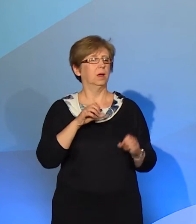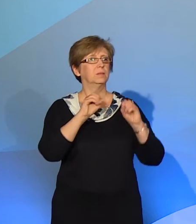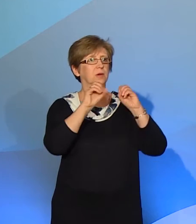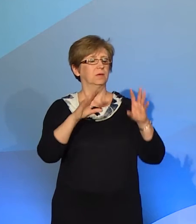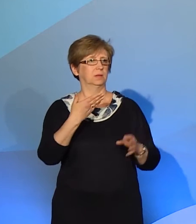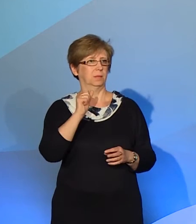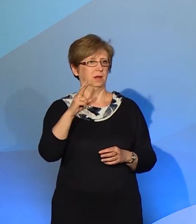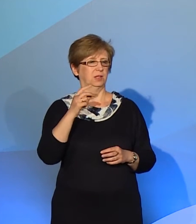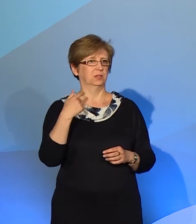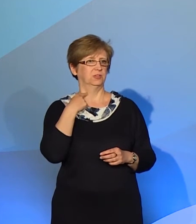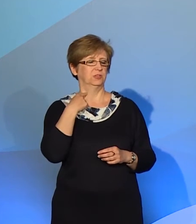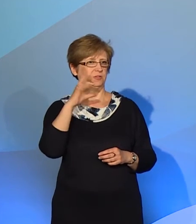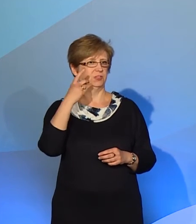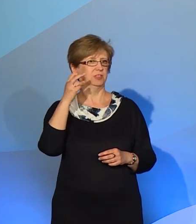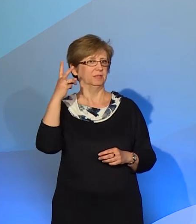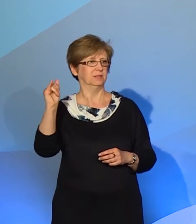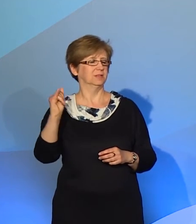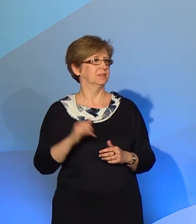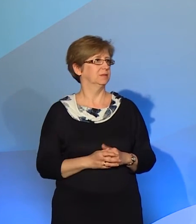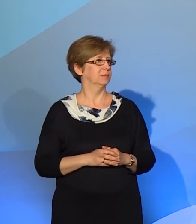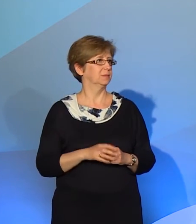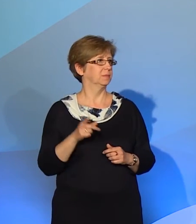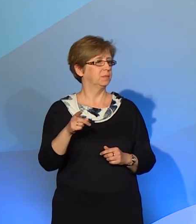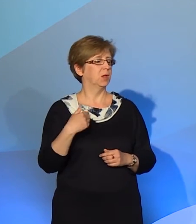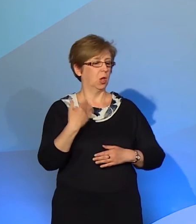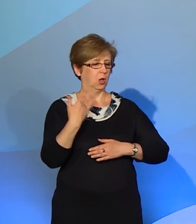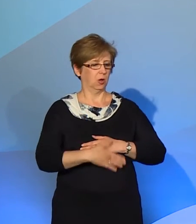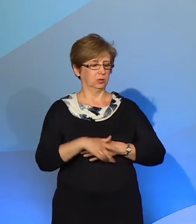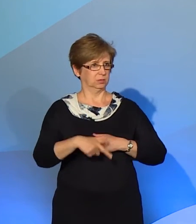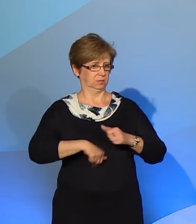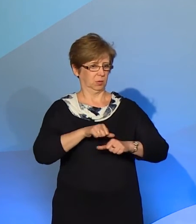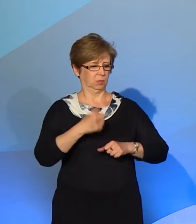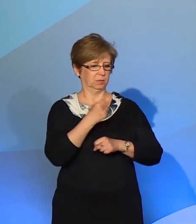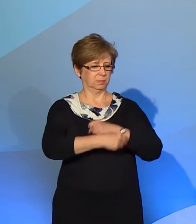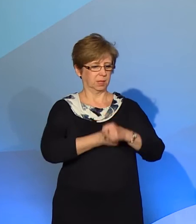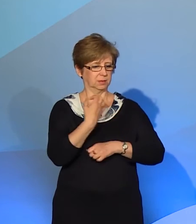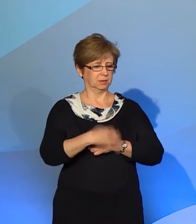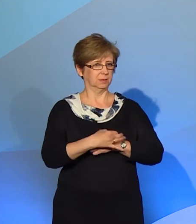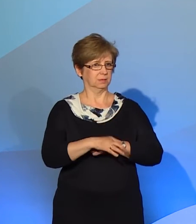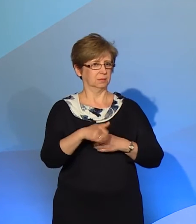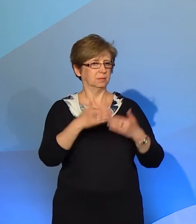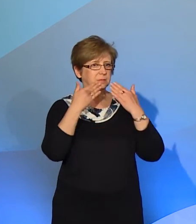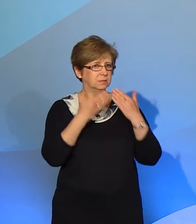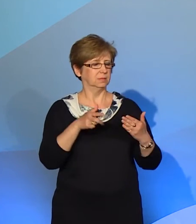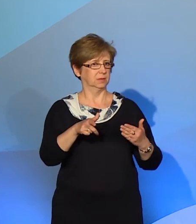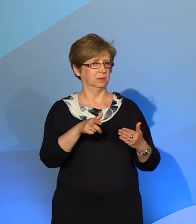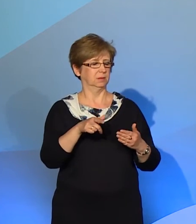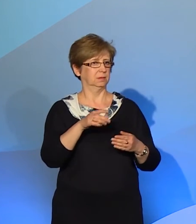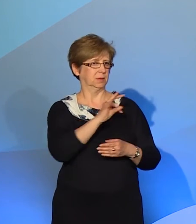Szydziński, który kończy w tym roku swoją pracę na uniwersytecie, a dzięki niemu ta problematyka na uniwersytecie zaistniała.